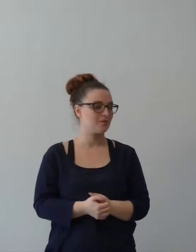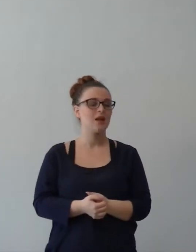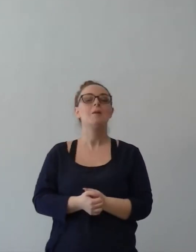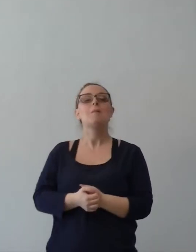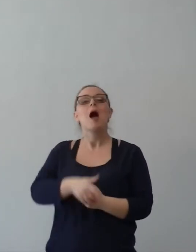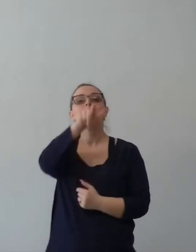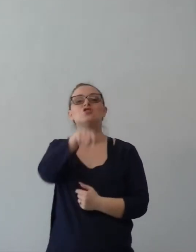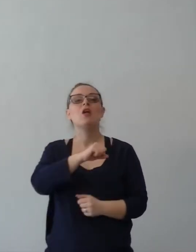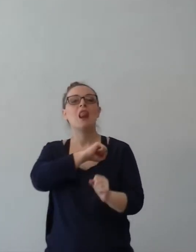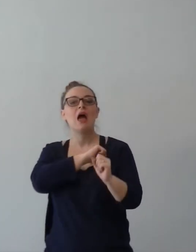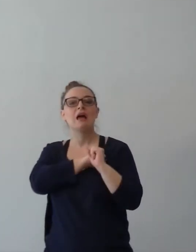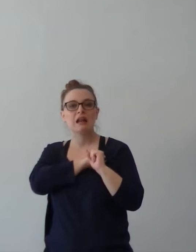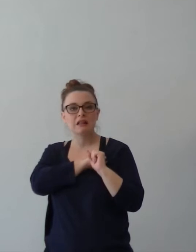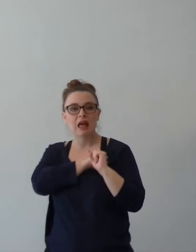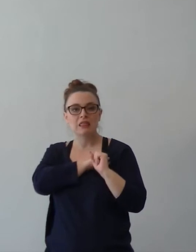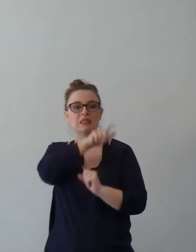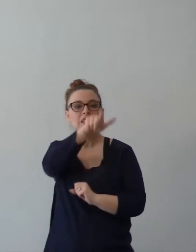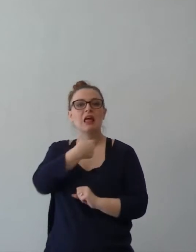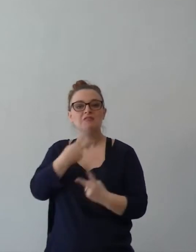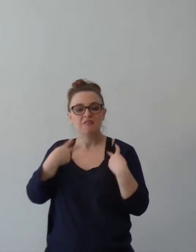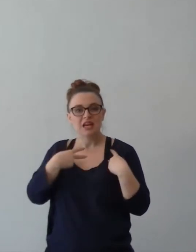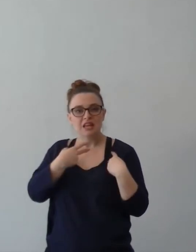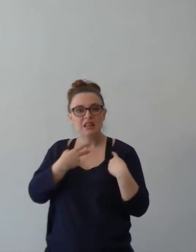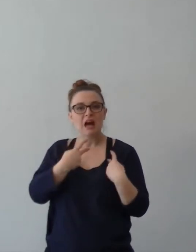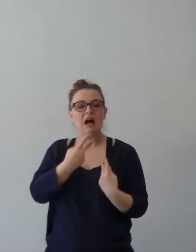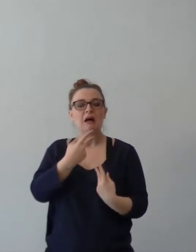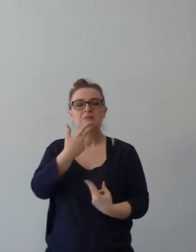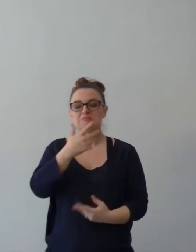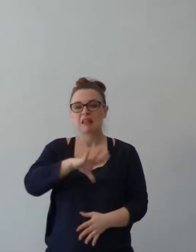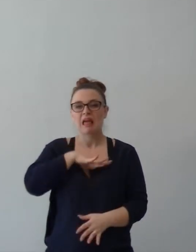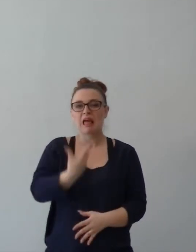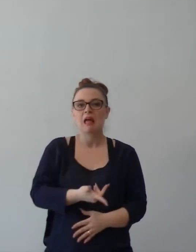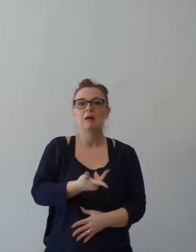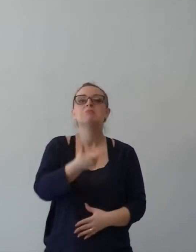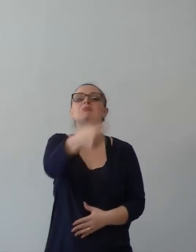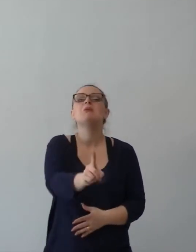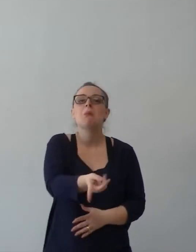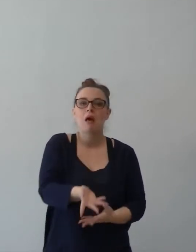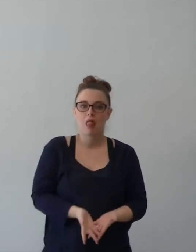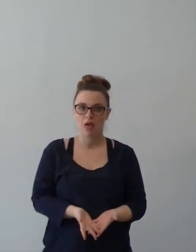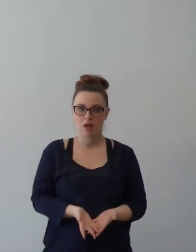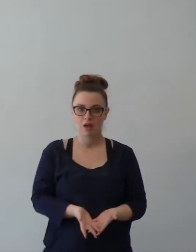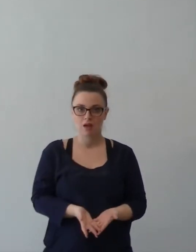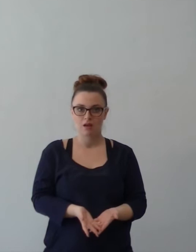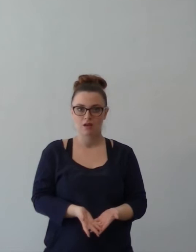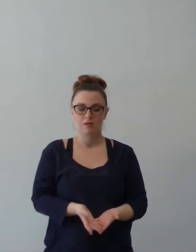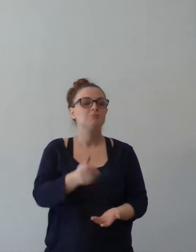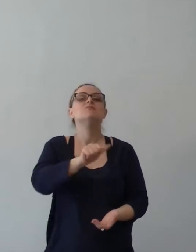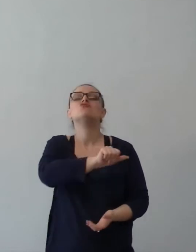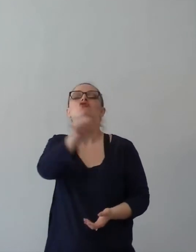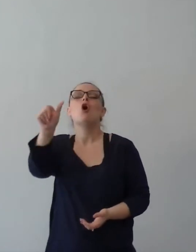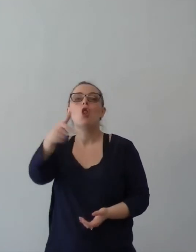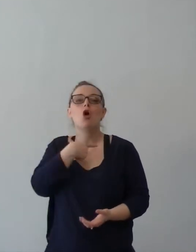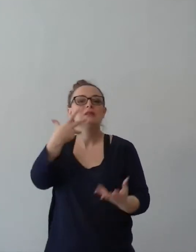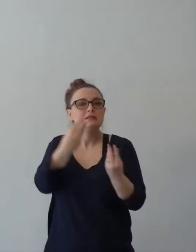essere nascita? Chi l'ha detto che la vita del credente deve avere gioia soltanto quando incontra Gesù e